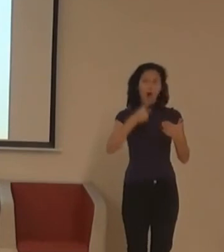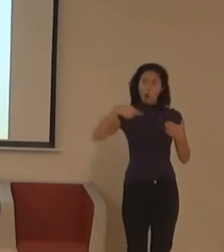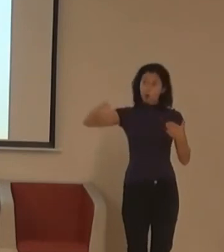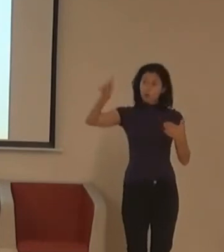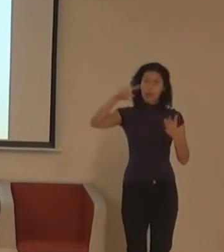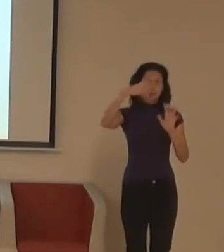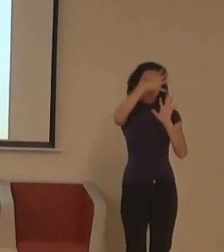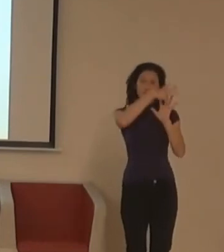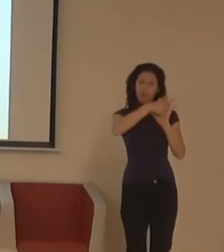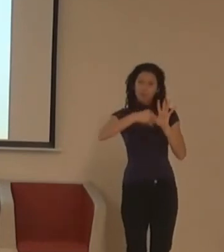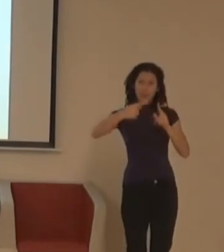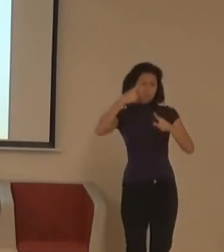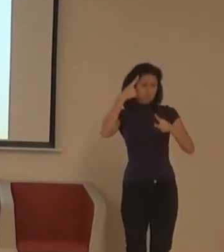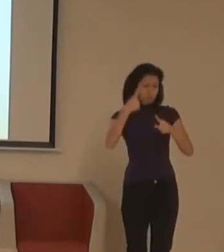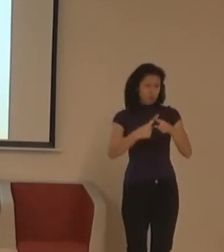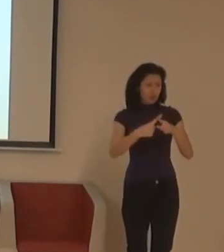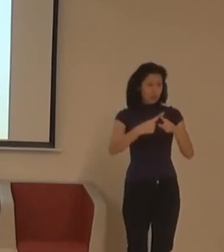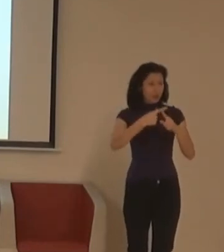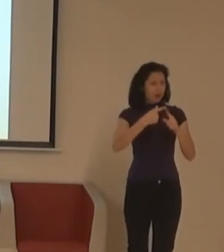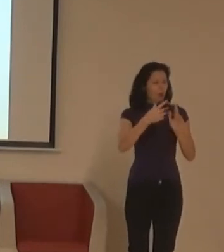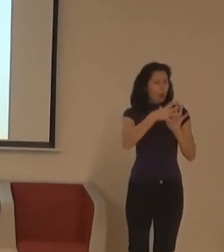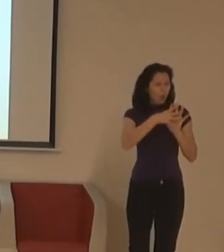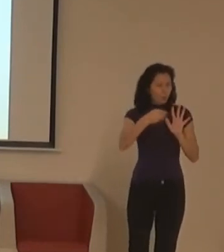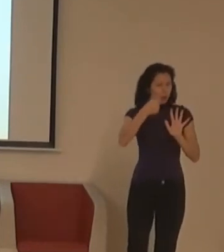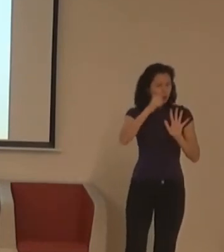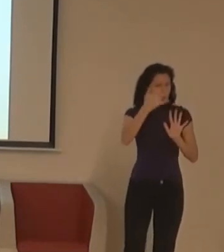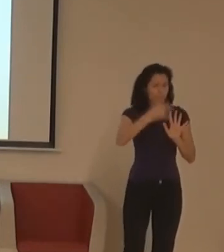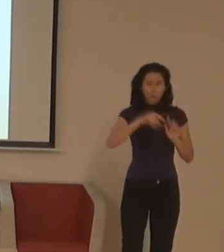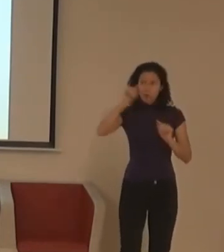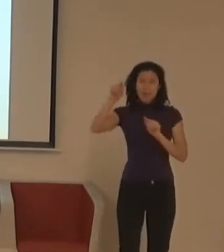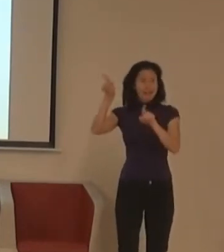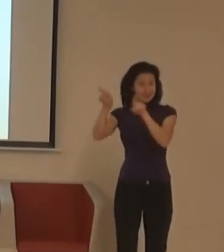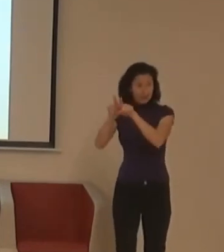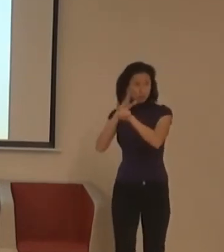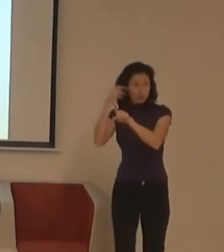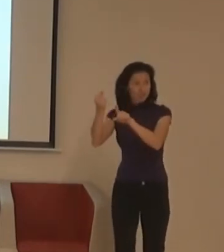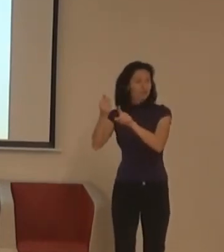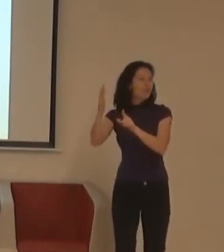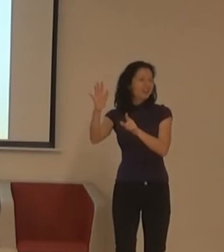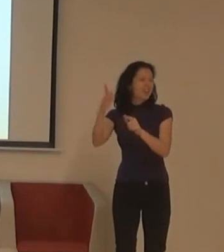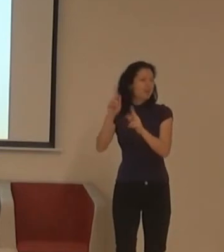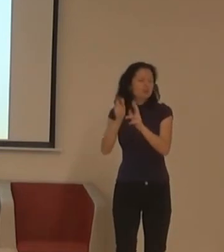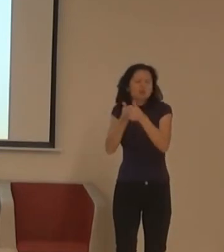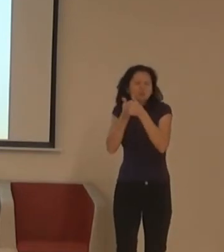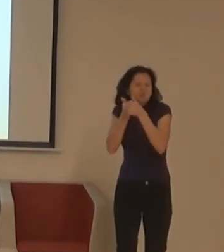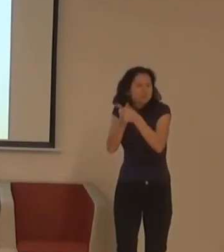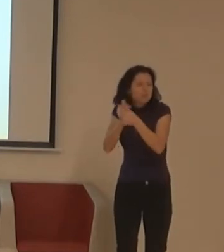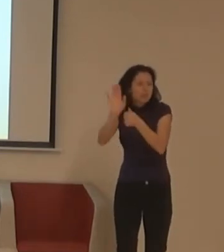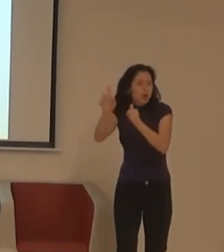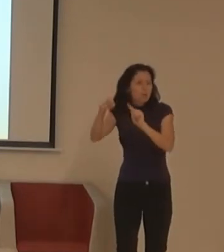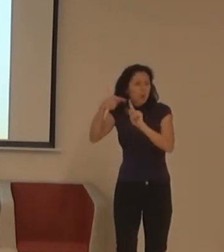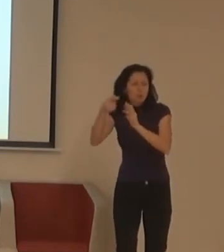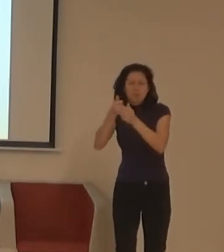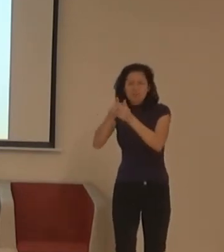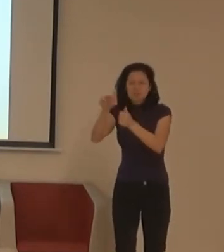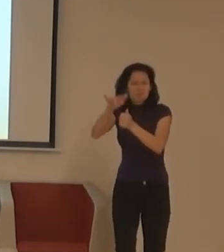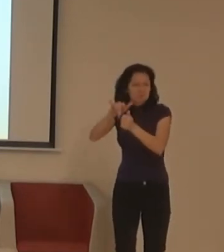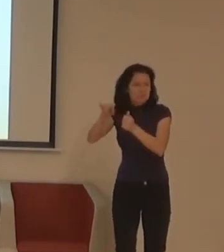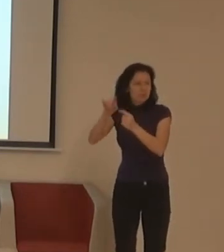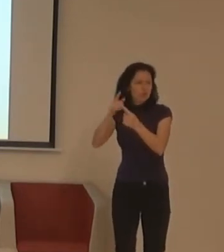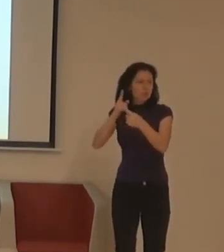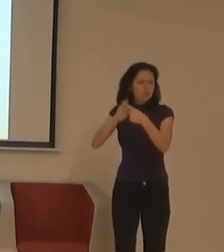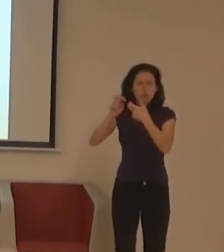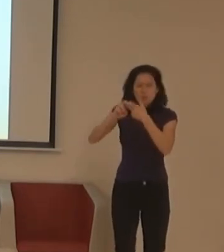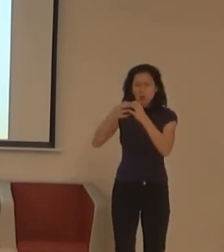vědět, jaké jsou ty body vyčlenování. Co je to, jak jsme si na začátku dneska pojmenovali, co je ta